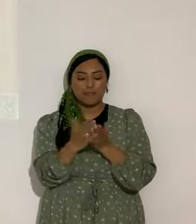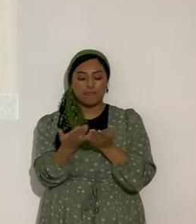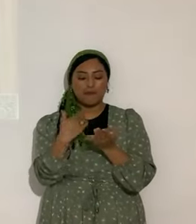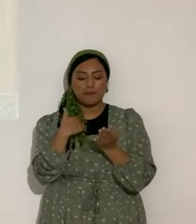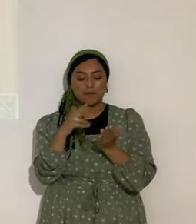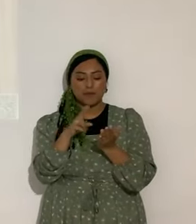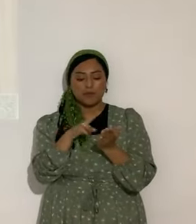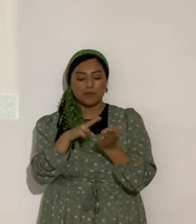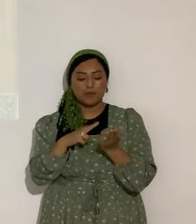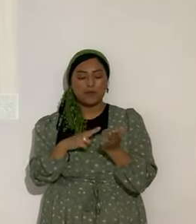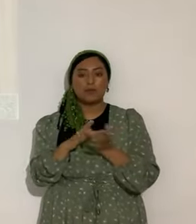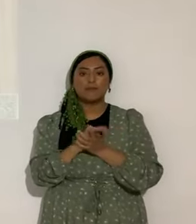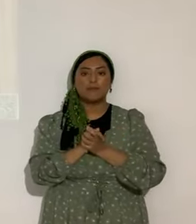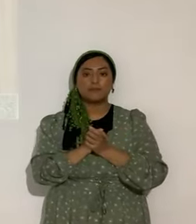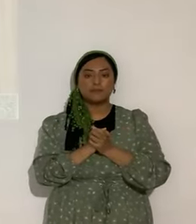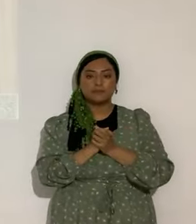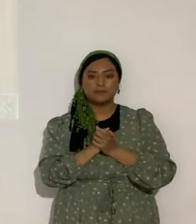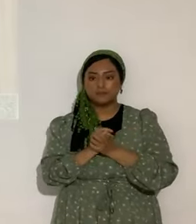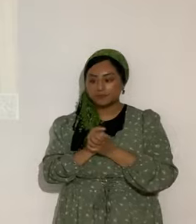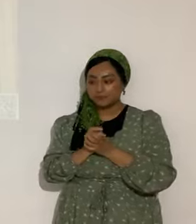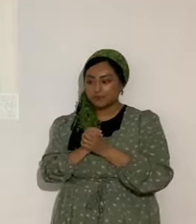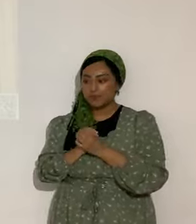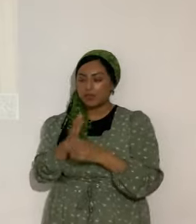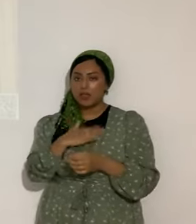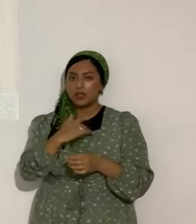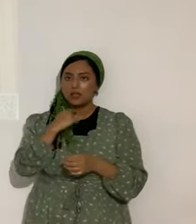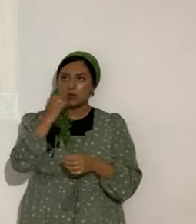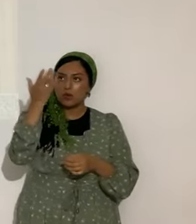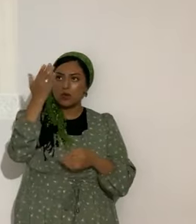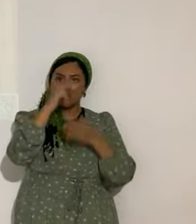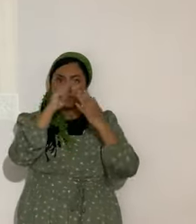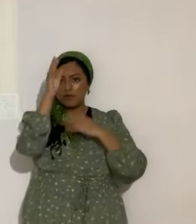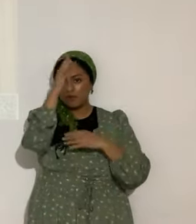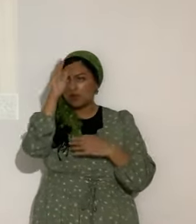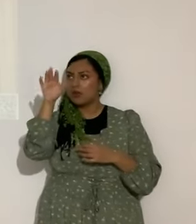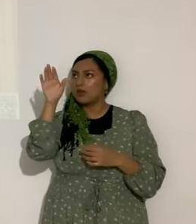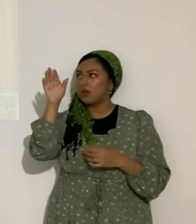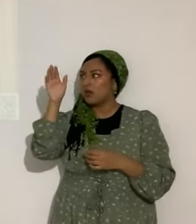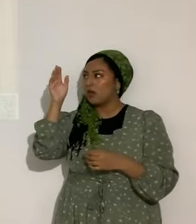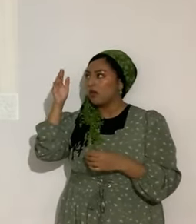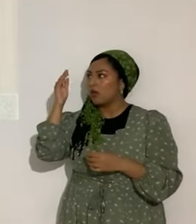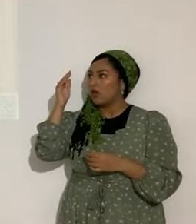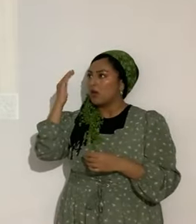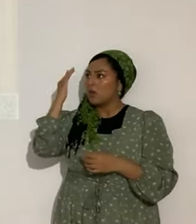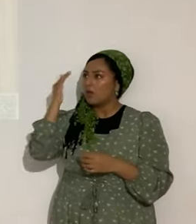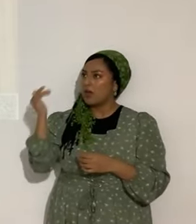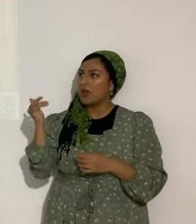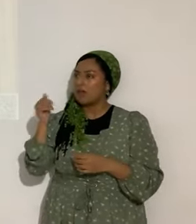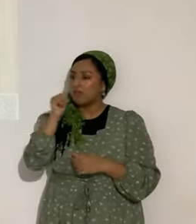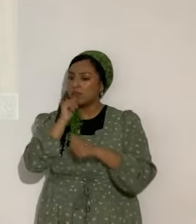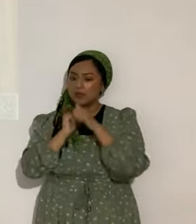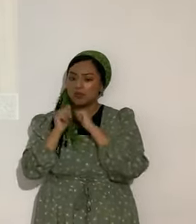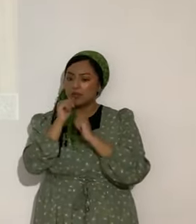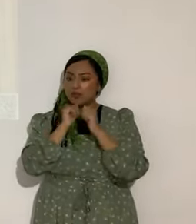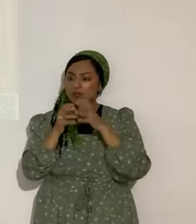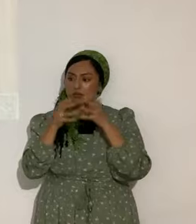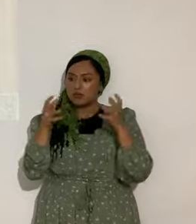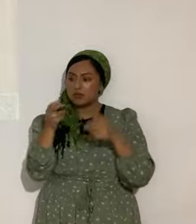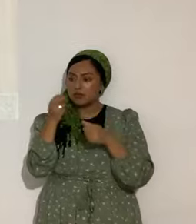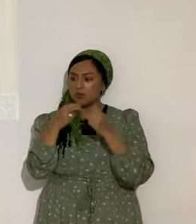sé que es el nuevo pacto. Yo le decía al Eterno. ¿Por qué aguantaron tanto tus discípulos, tus